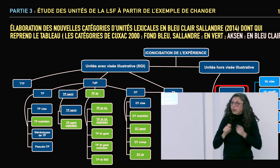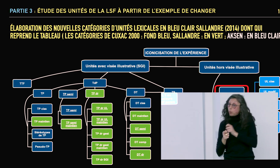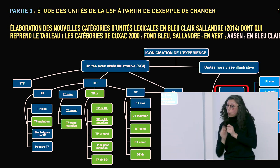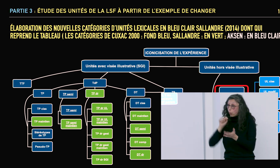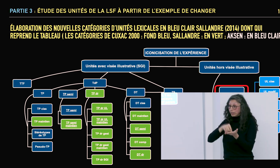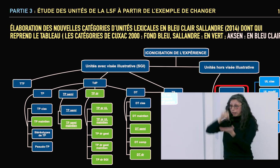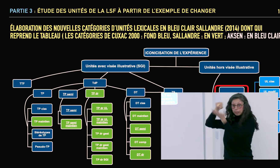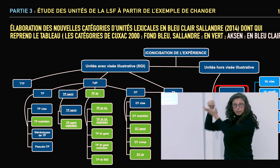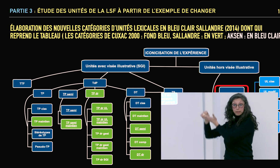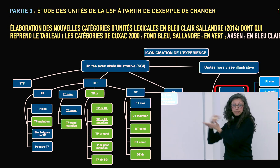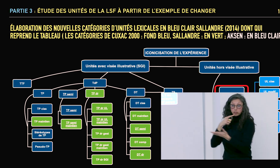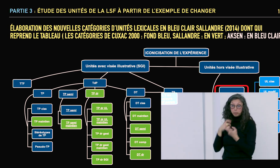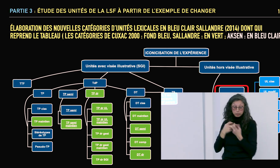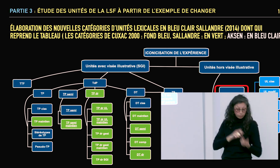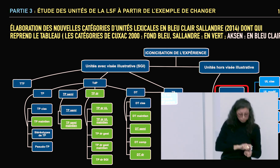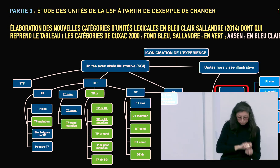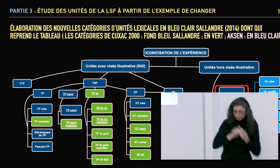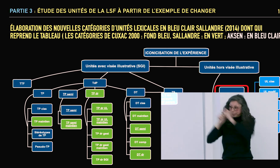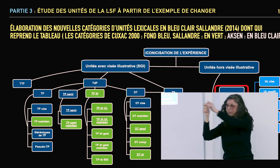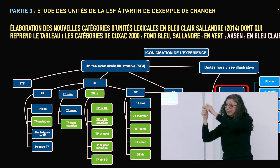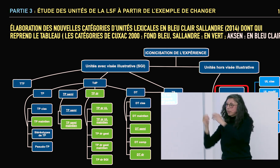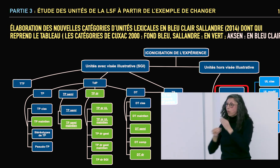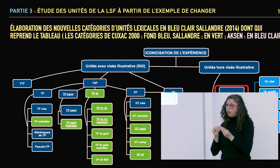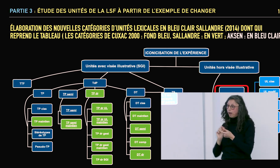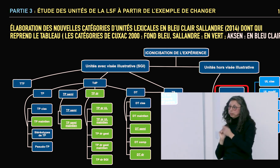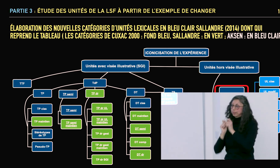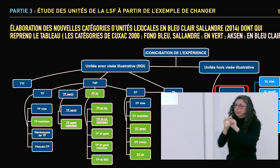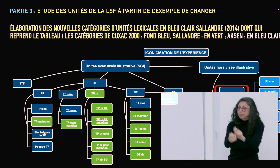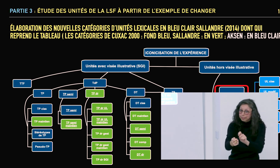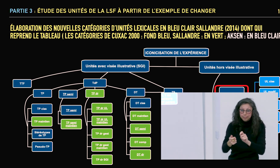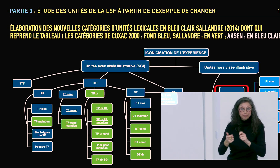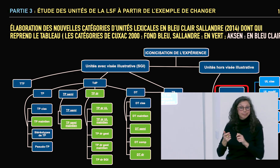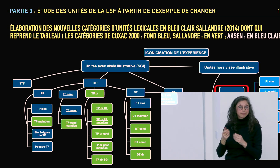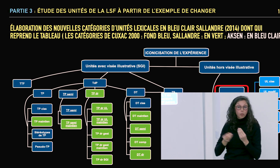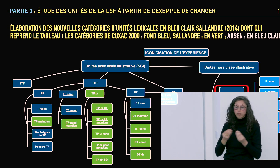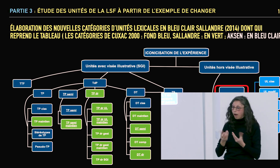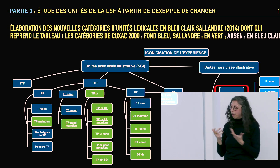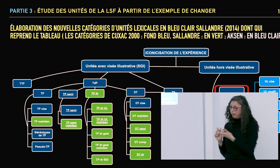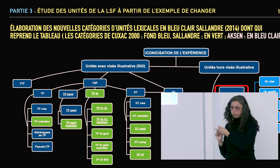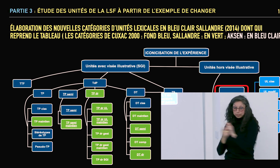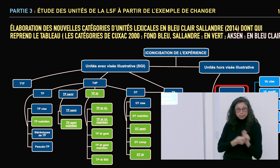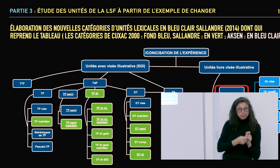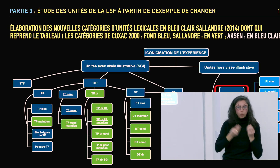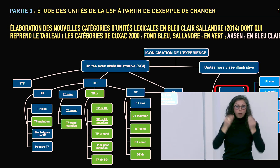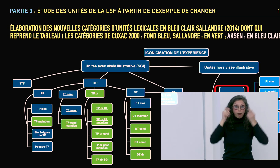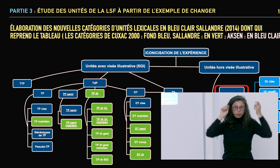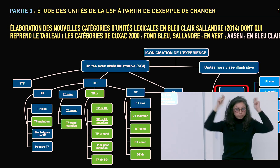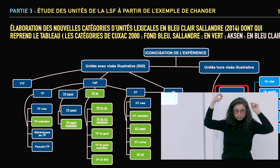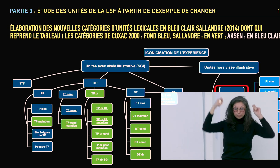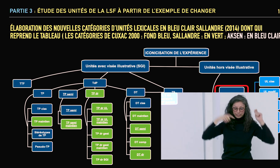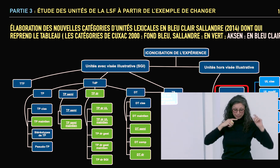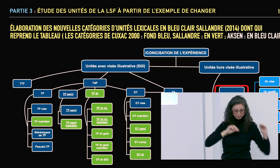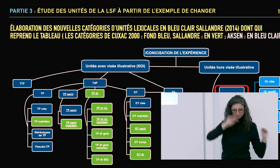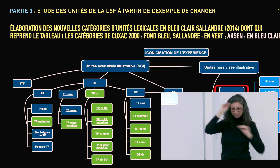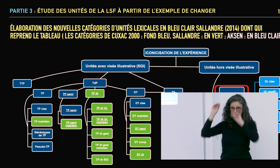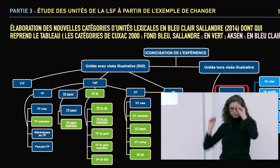je vous le fais. Les UL avec modification, modification d'emplacement par exemple, comme celle-ci ou celle-ci ou bien celle-ci